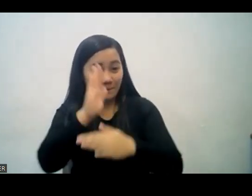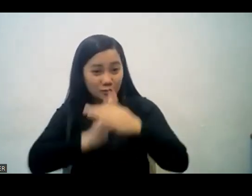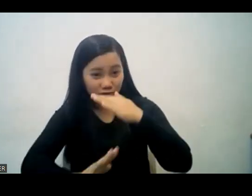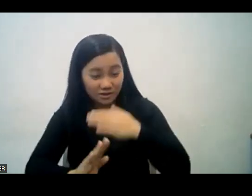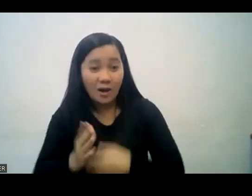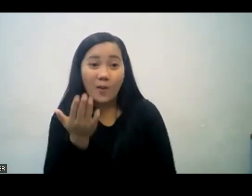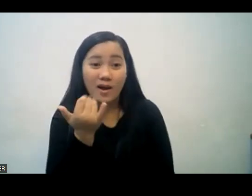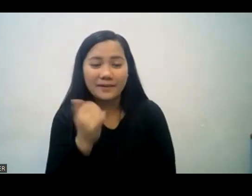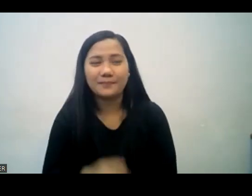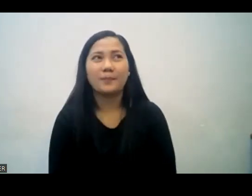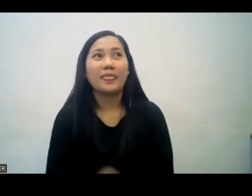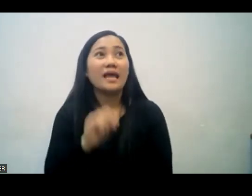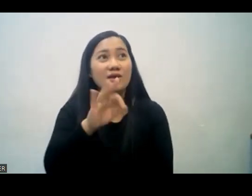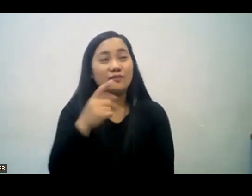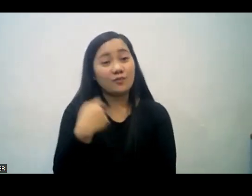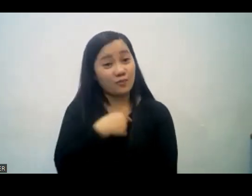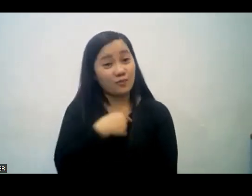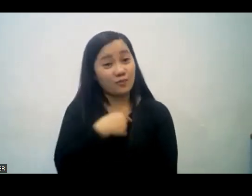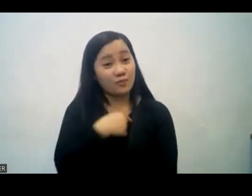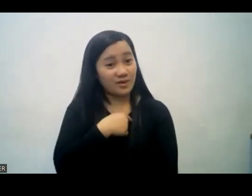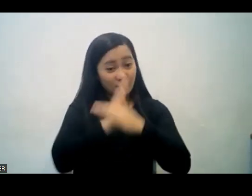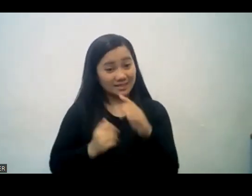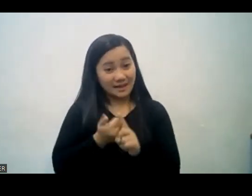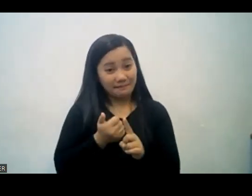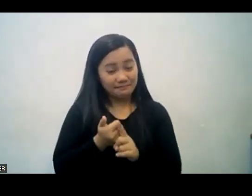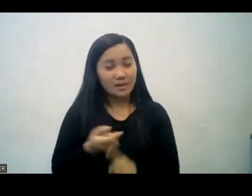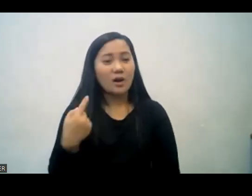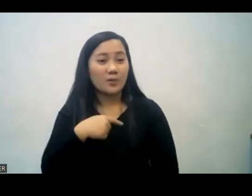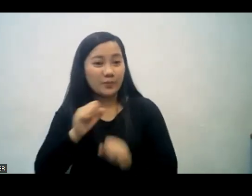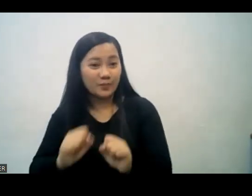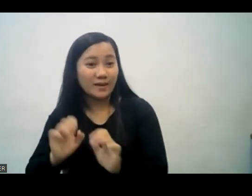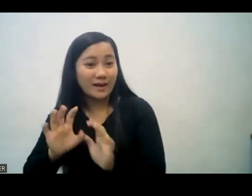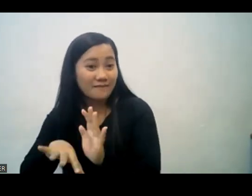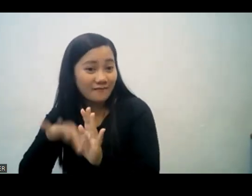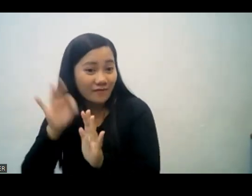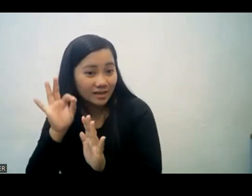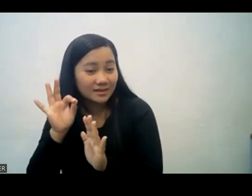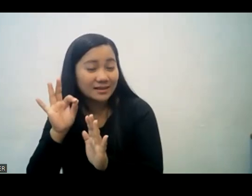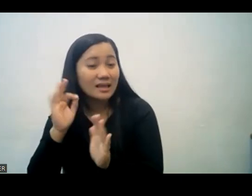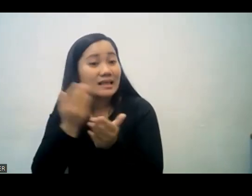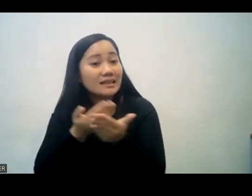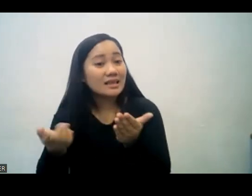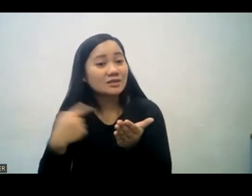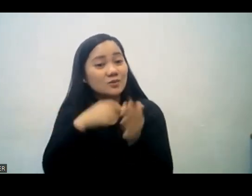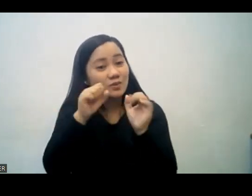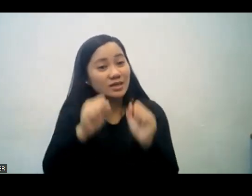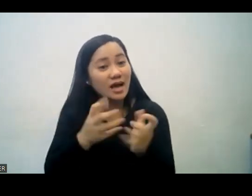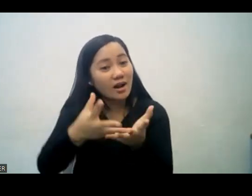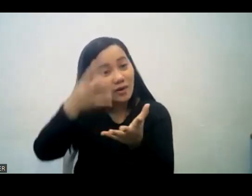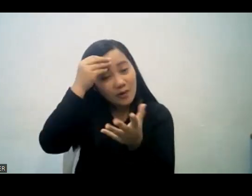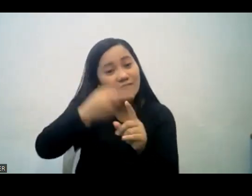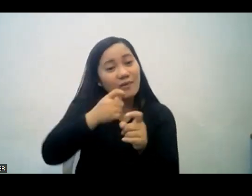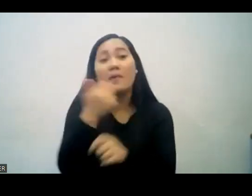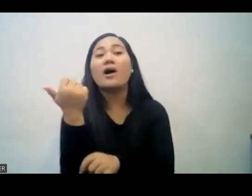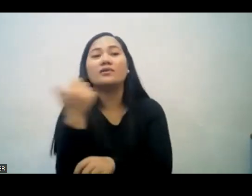Kaya kapung ating ibaba yung ating sarili maahanap po natin yung bagay na maari nating matutunan sa iba. if we